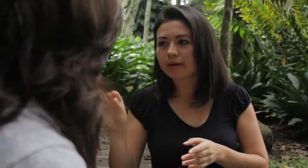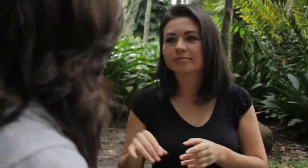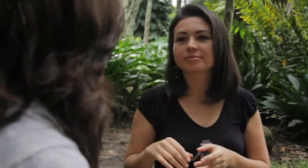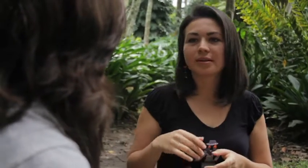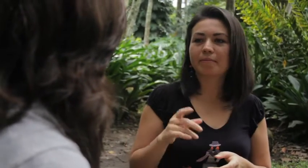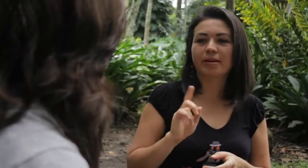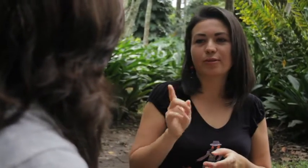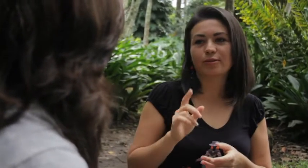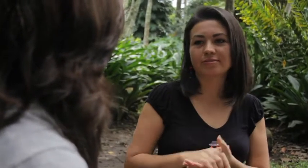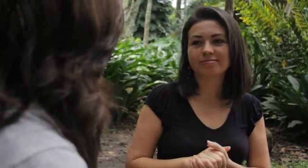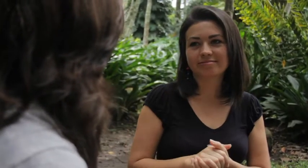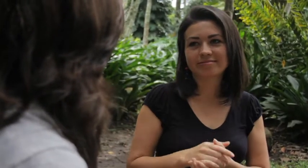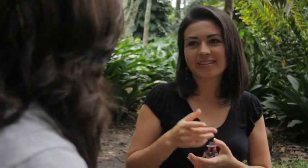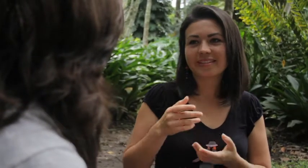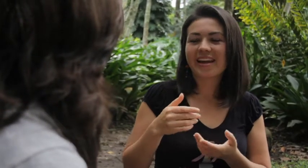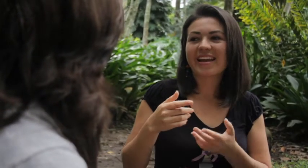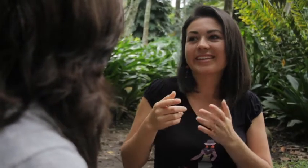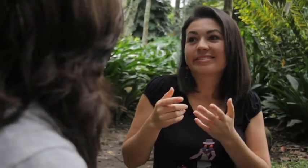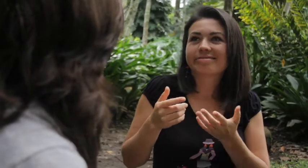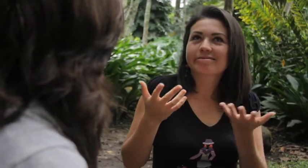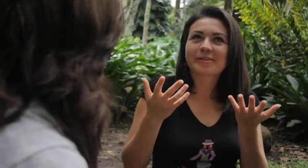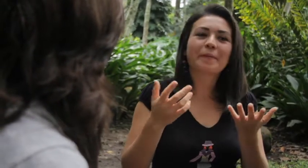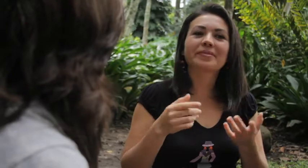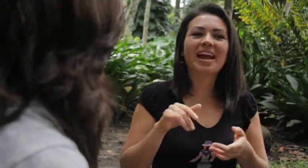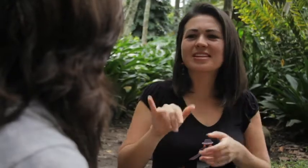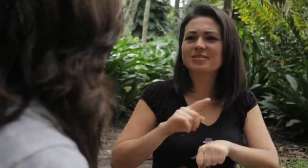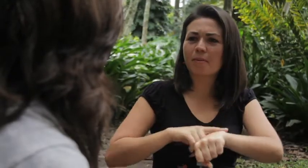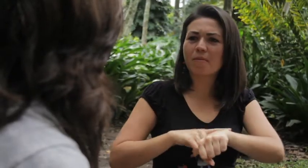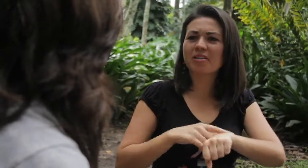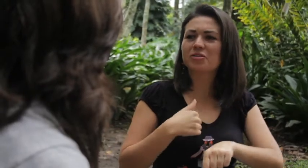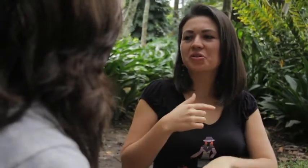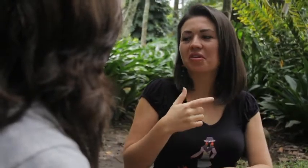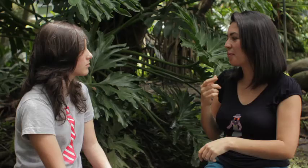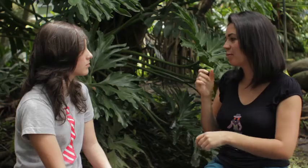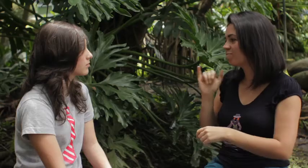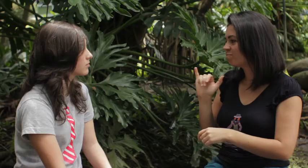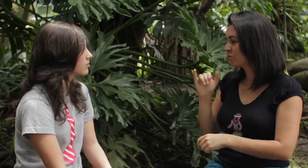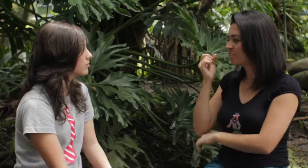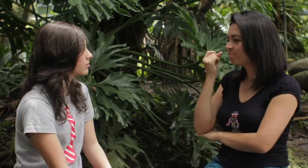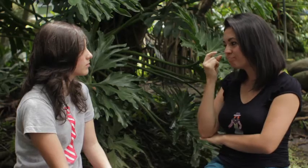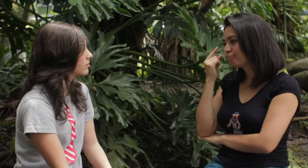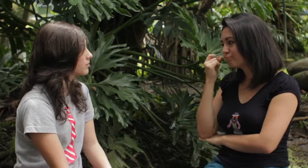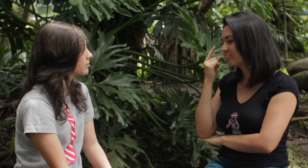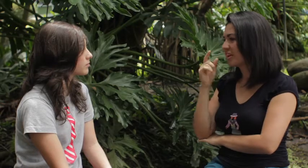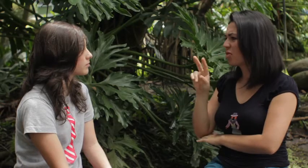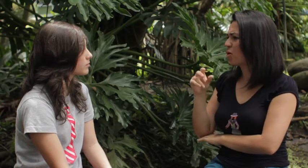Están soplándose O diciendo algo En este momento Yo